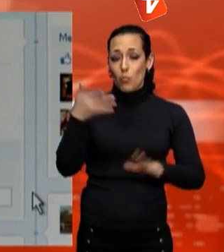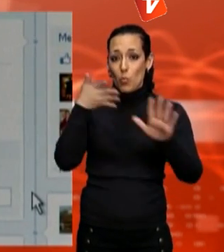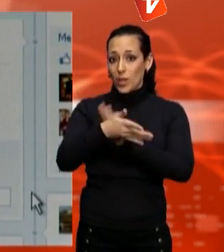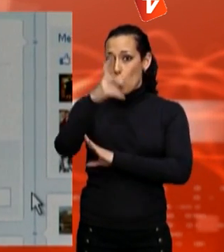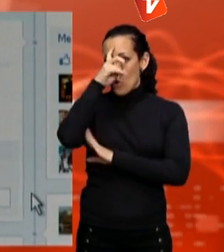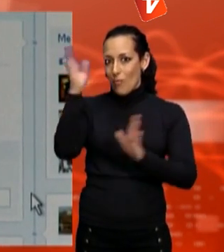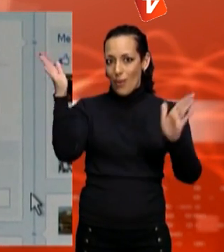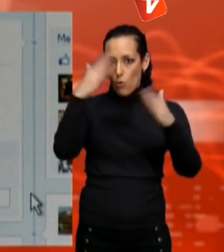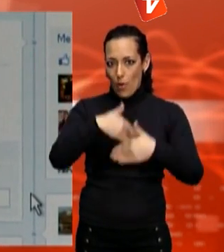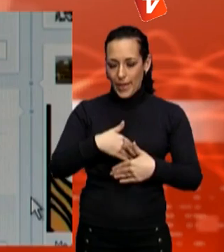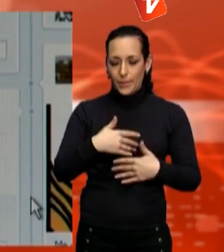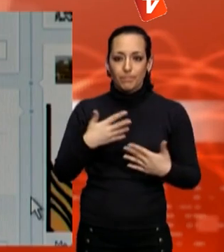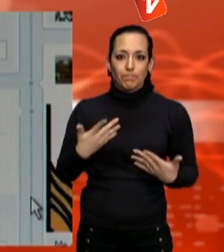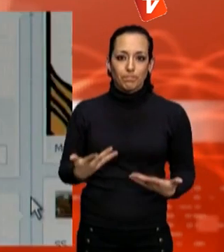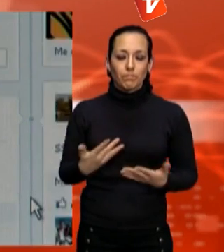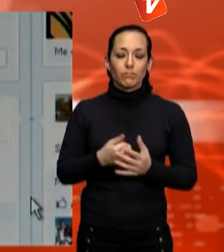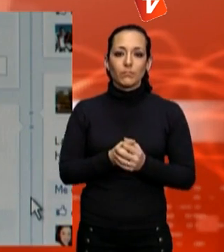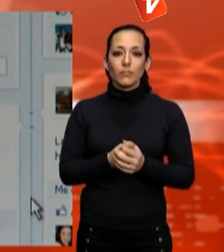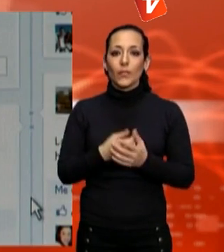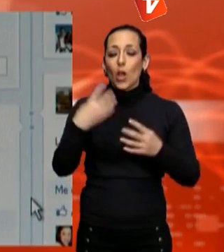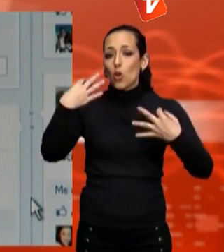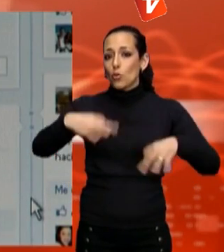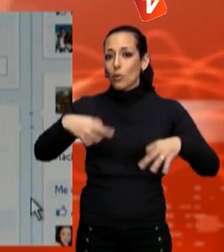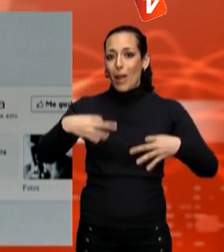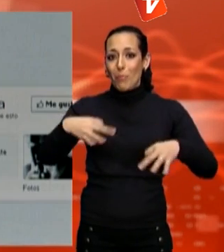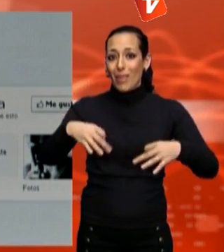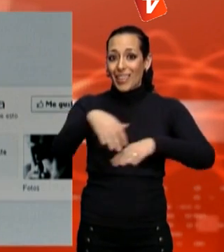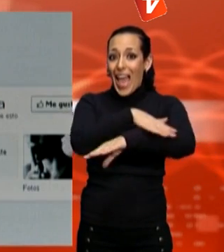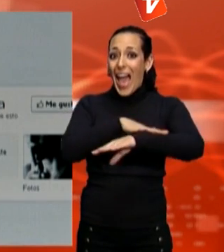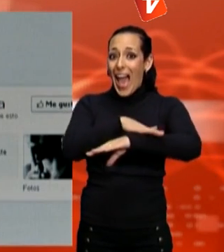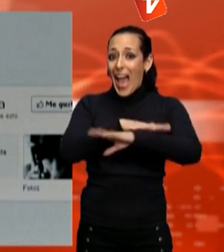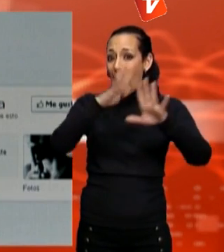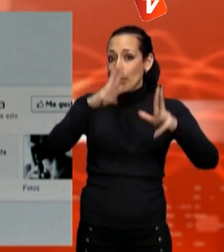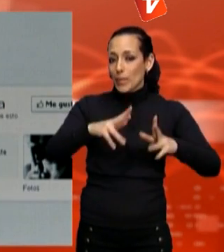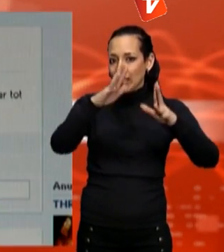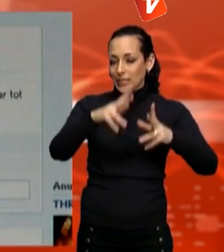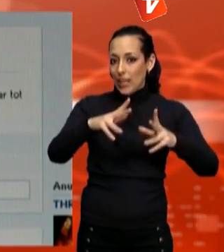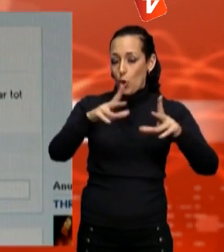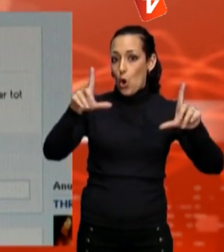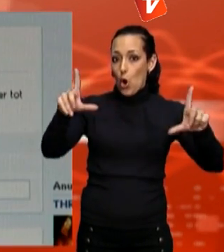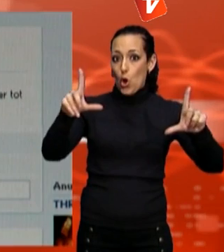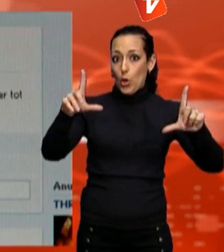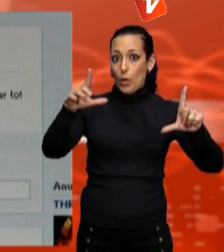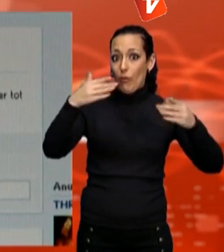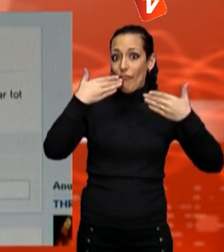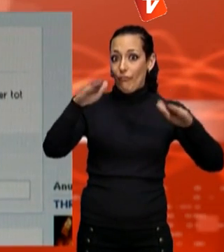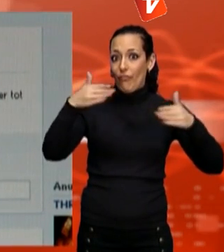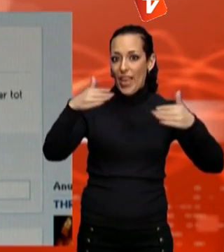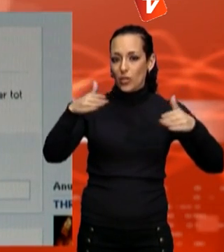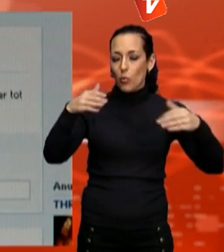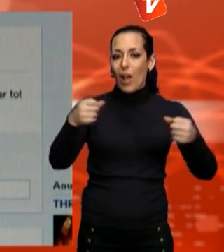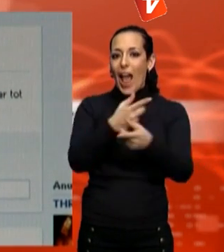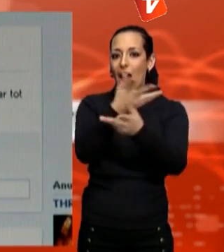més enllà del clàssic M'agrada aquell o aquella. Normalment, l'administrator de la pàgina censura els casos d'insuls i amenaces, però no sempre és així.